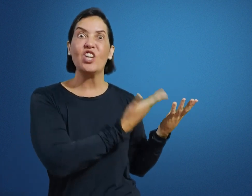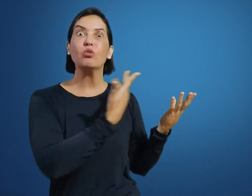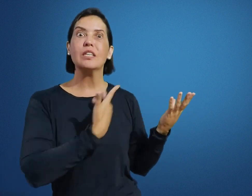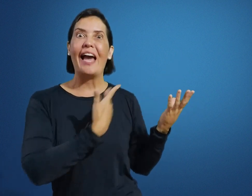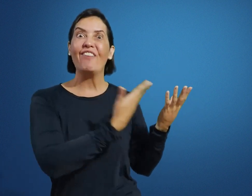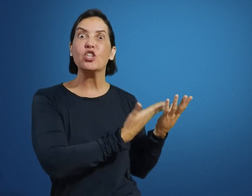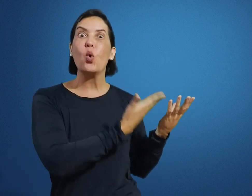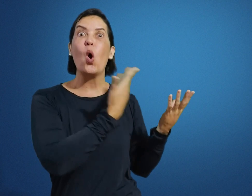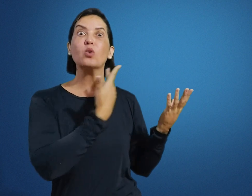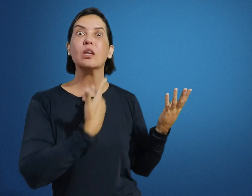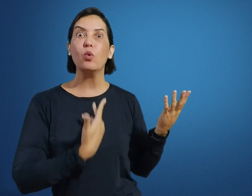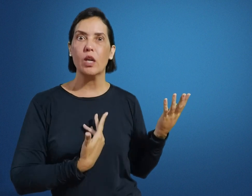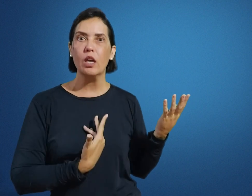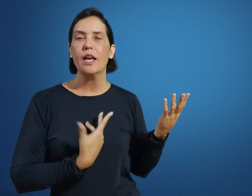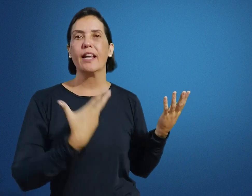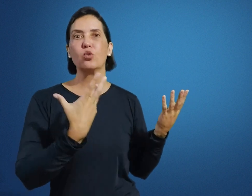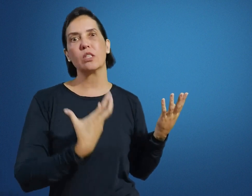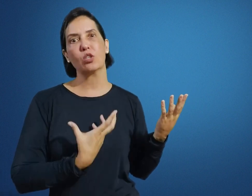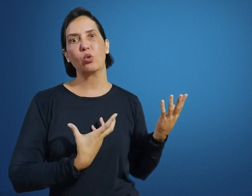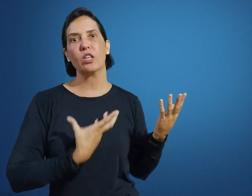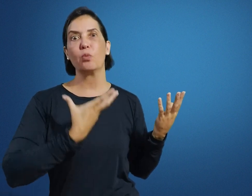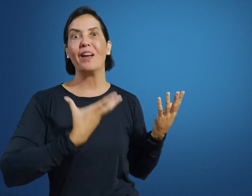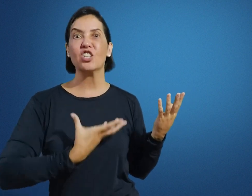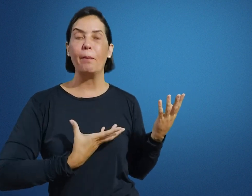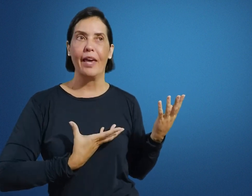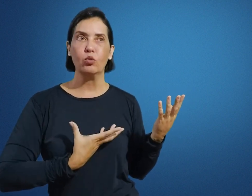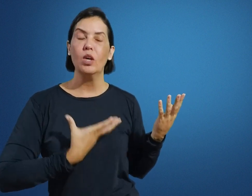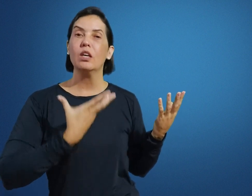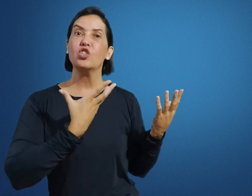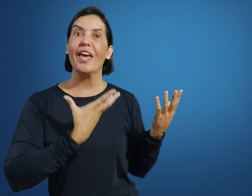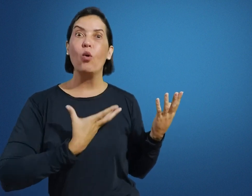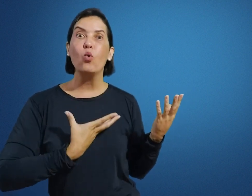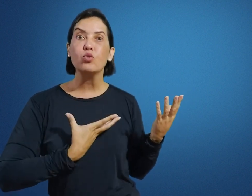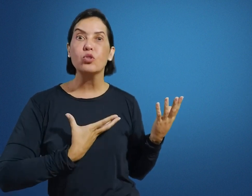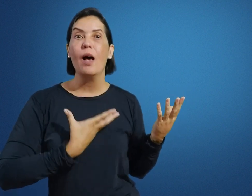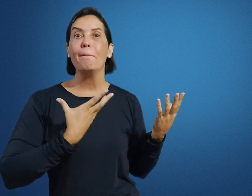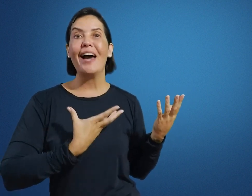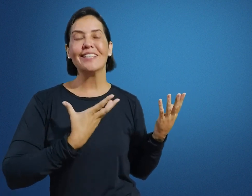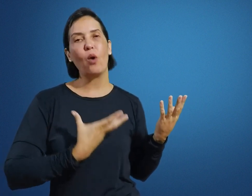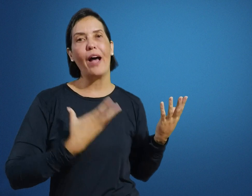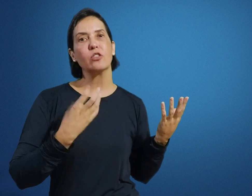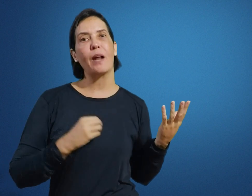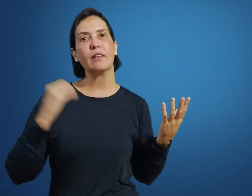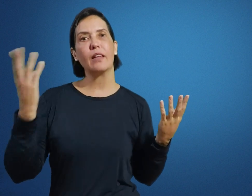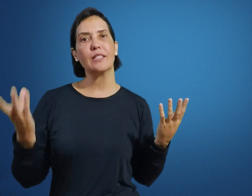te auxiliar e vai te contribuir nas suas questões de planejamento e de recursos mais adequados para atender as